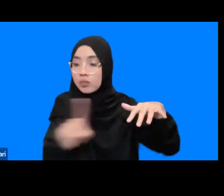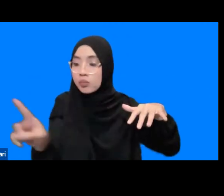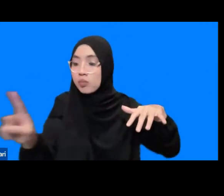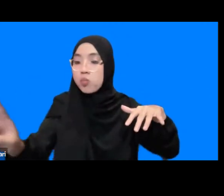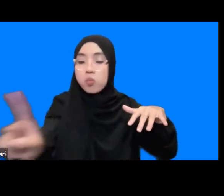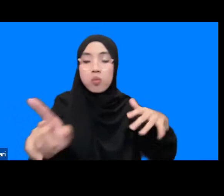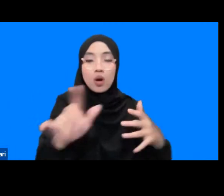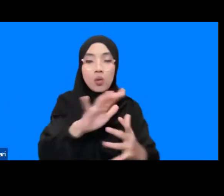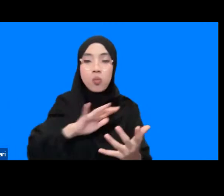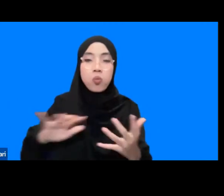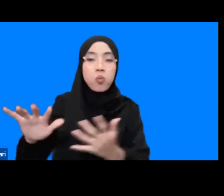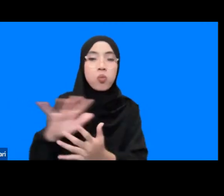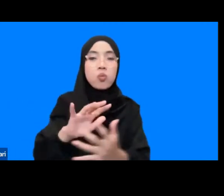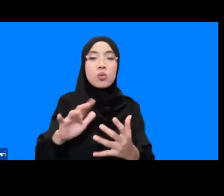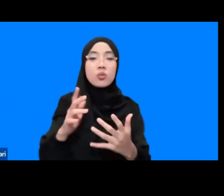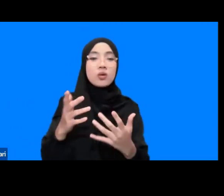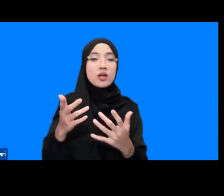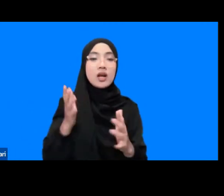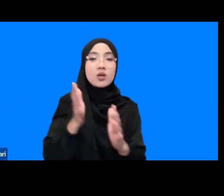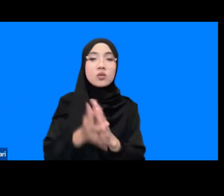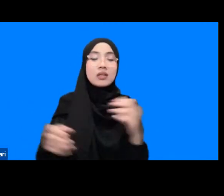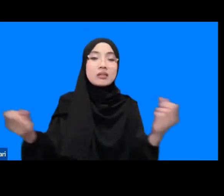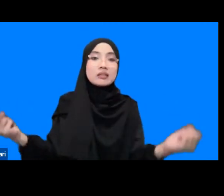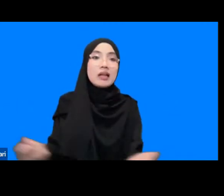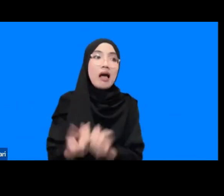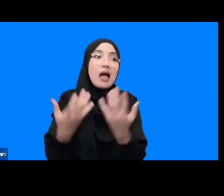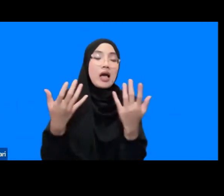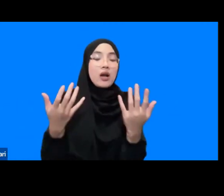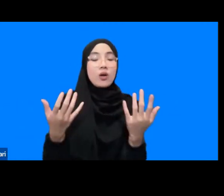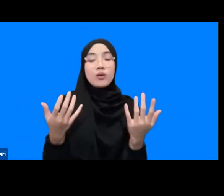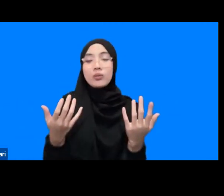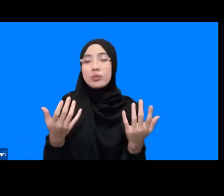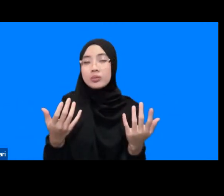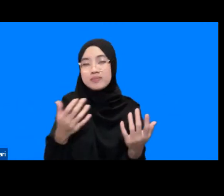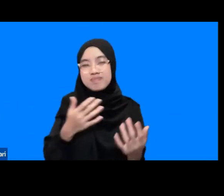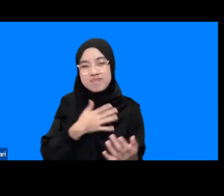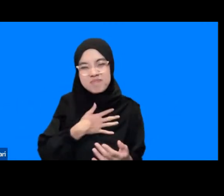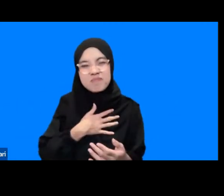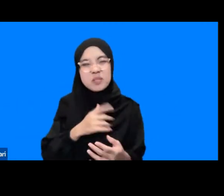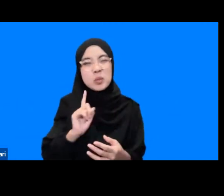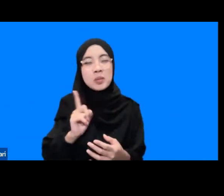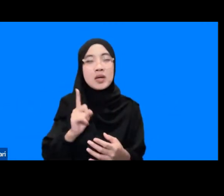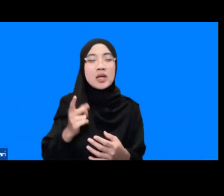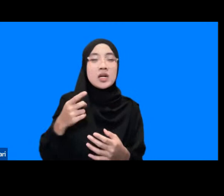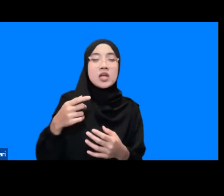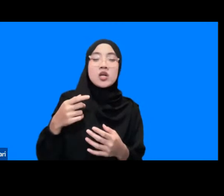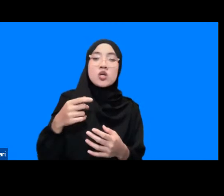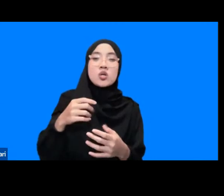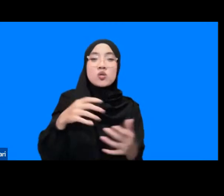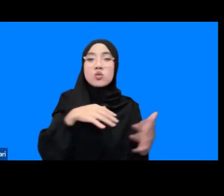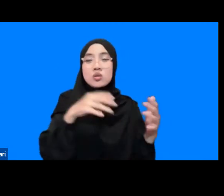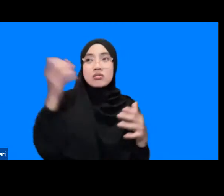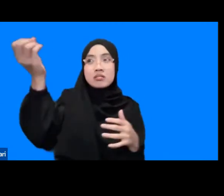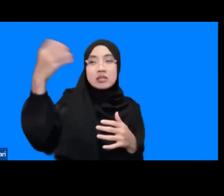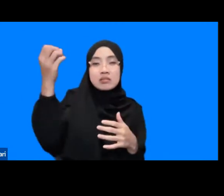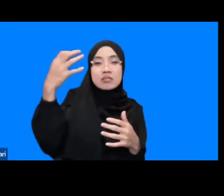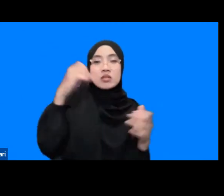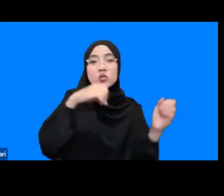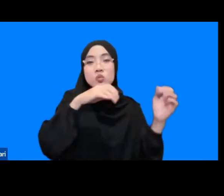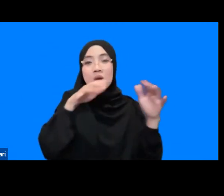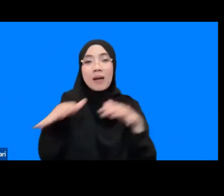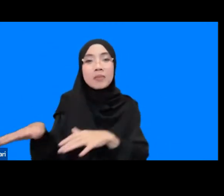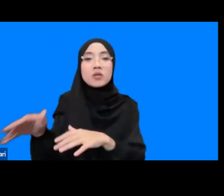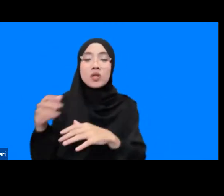kejadian laka lantas sangat disayangkan karena mengingat tsunami siren ini kan salah satu tools disaster risk